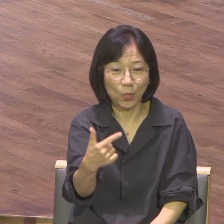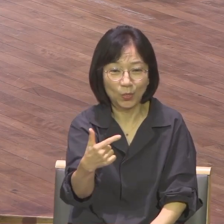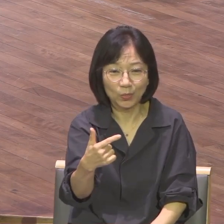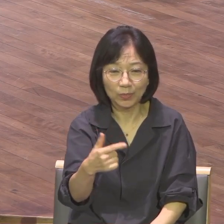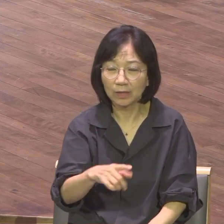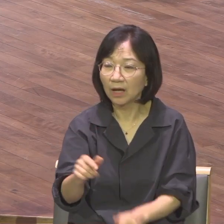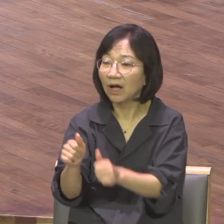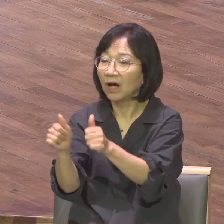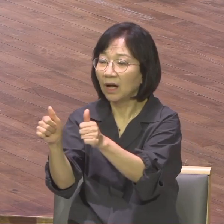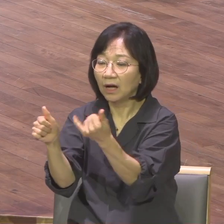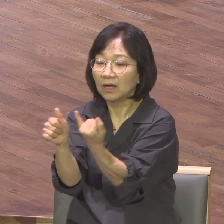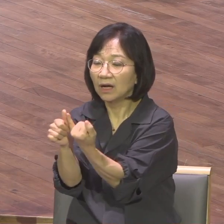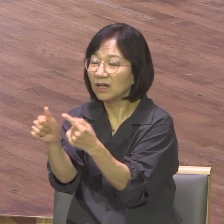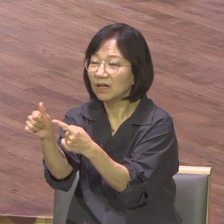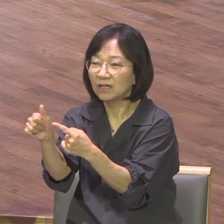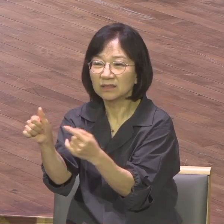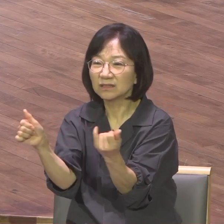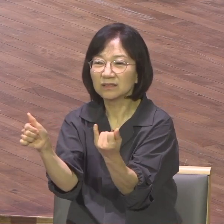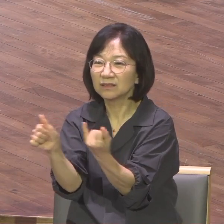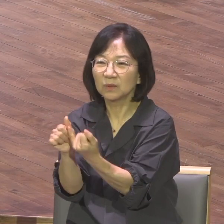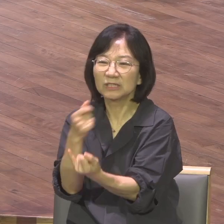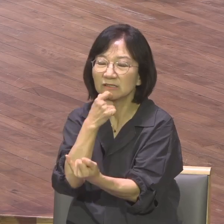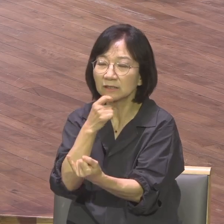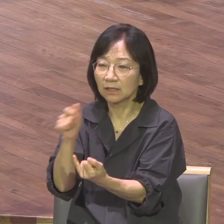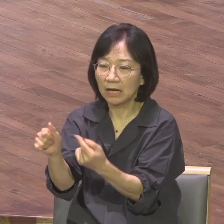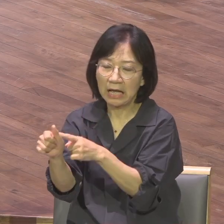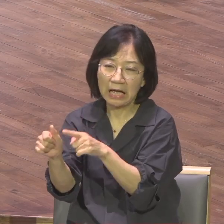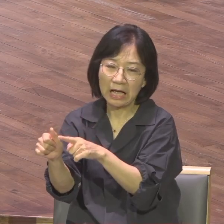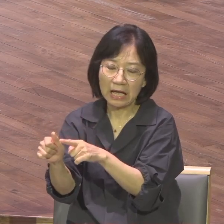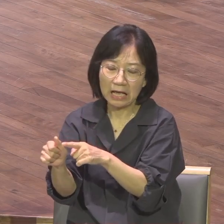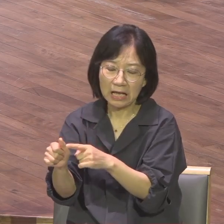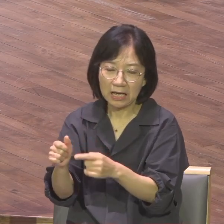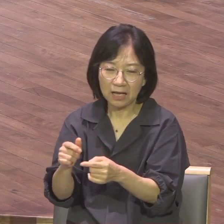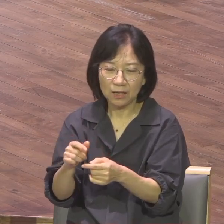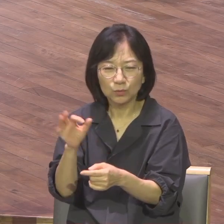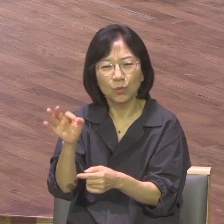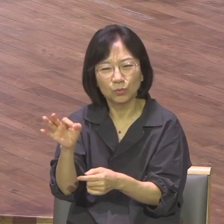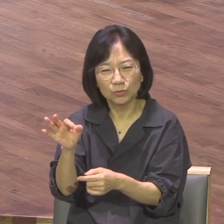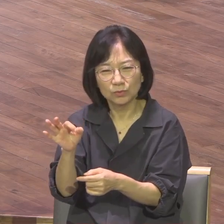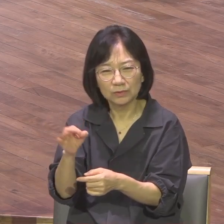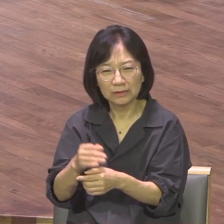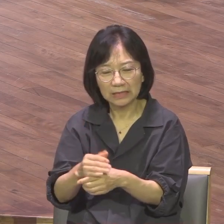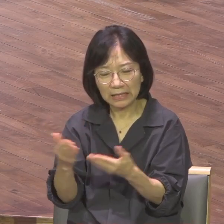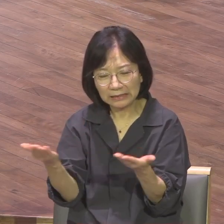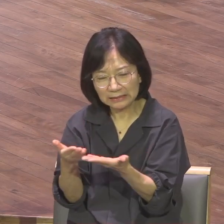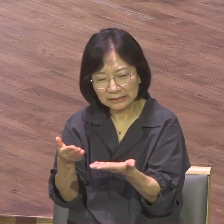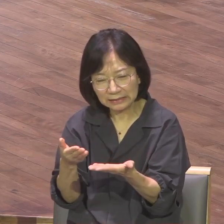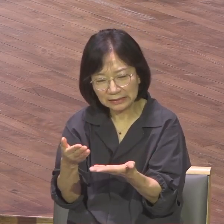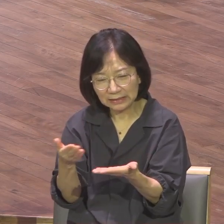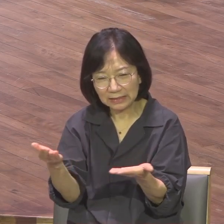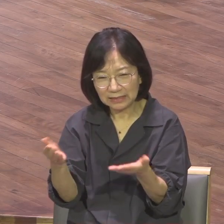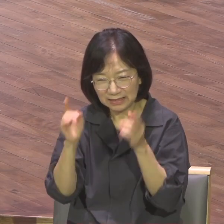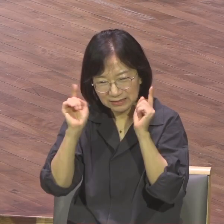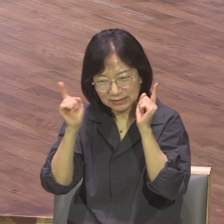주로 경제 문제 때문에 요즘 너무 힘들잖아요 취업도 안 되고 아르바이트 겨우 구하고 아르바이트 이러니까 뭐 내 몸 하나